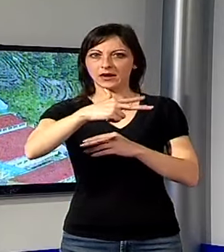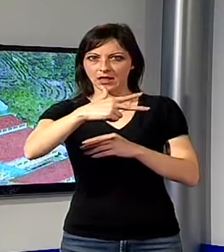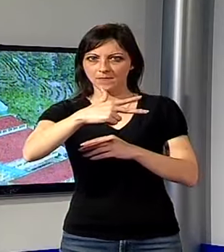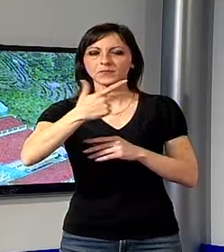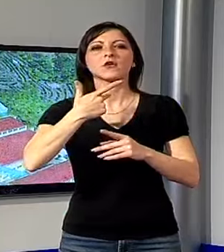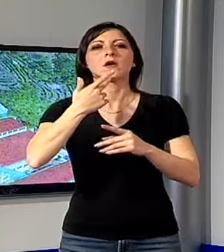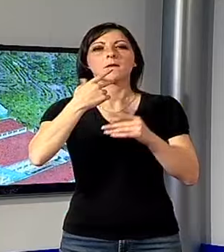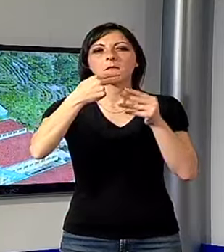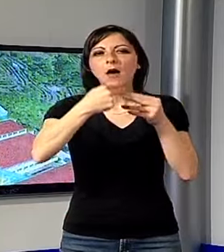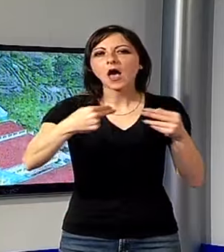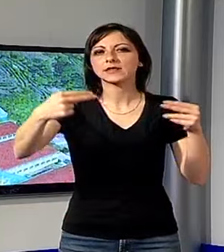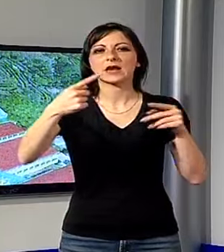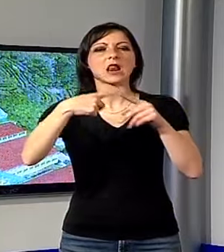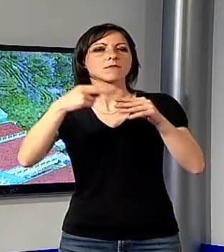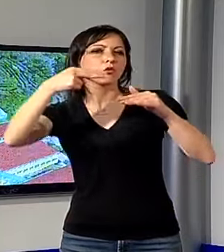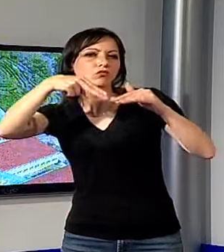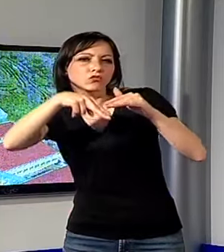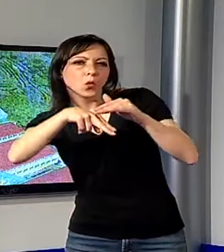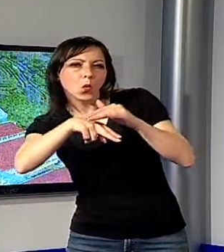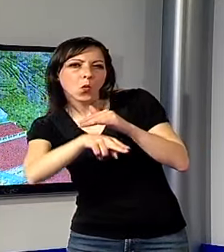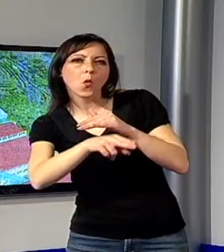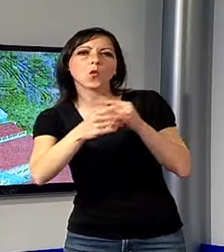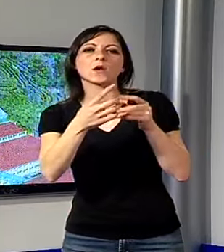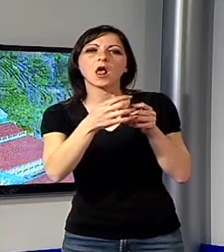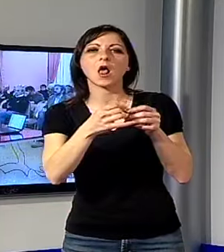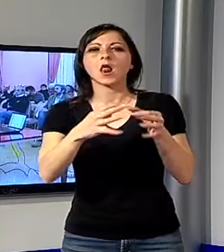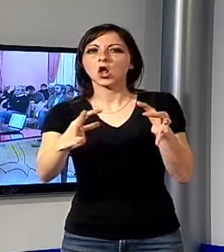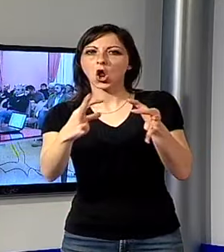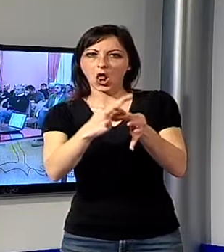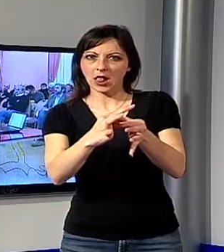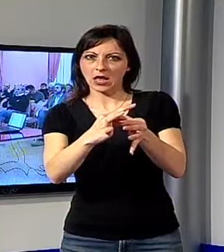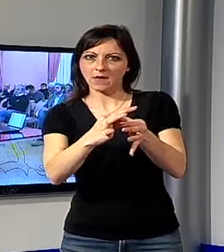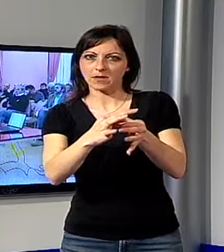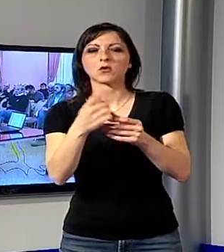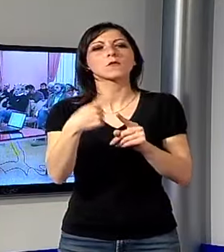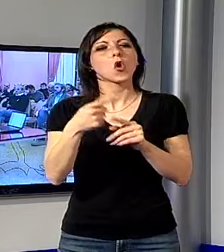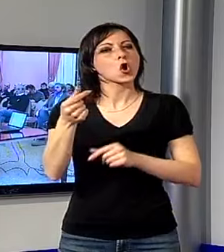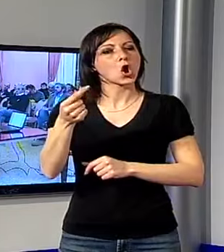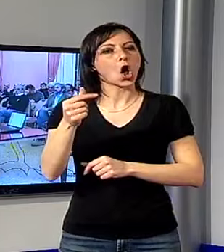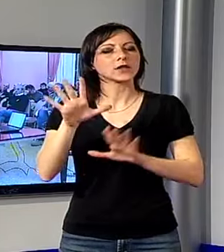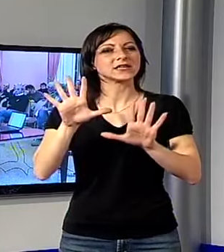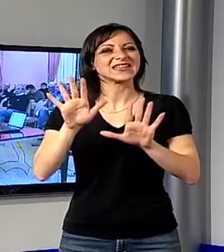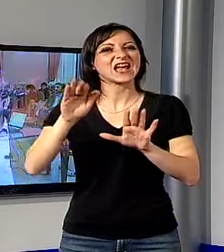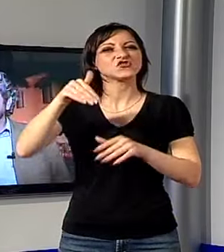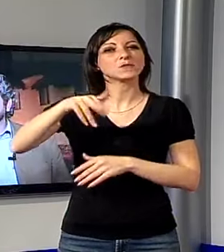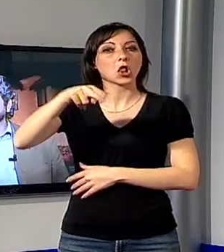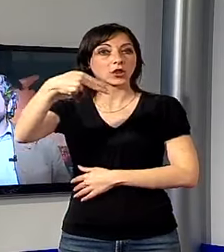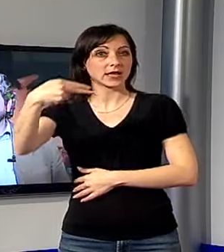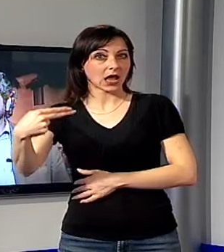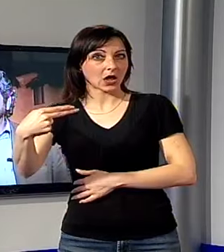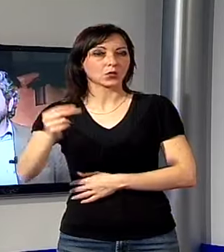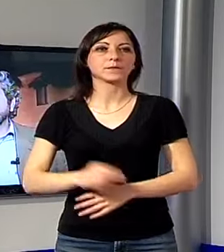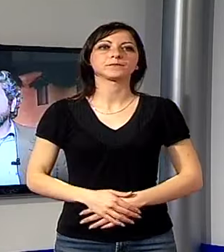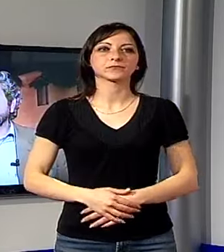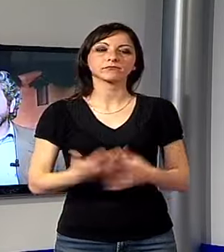passerelle e tunnel sospesi a collegare i vali stabili. E poi i costi. Ben 10 milioni di euro. La localizzazione è